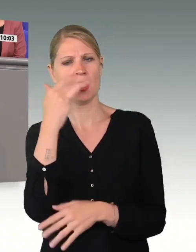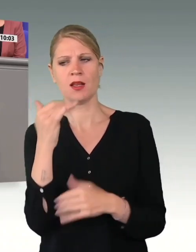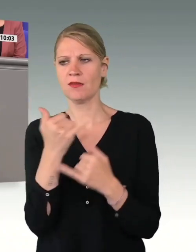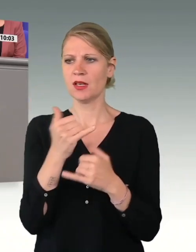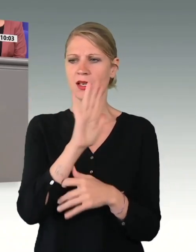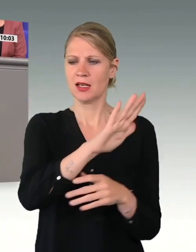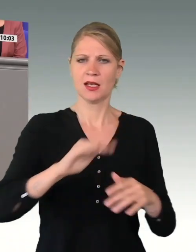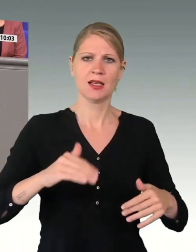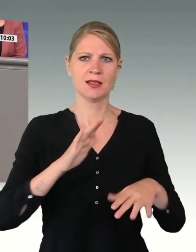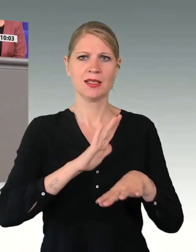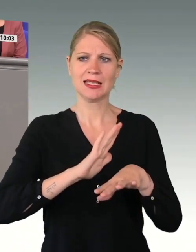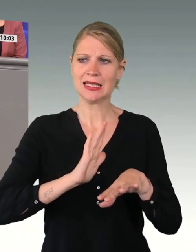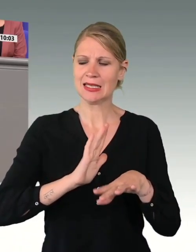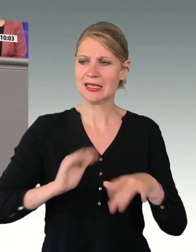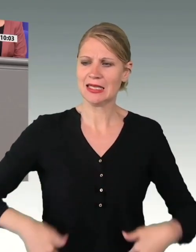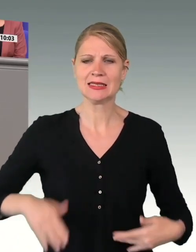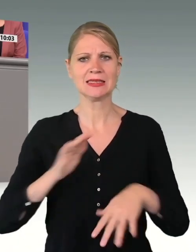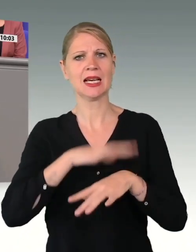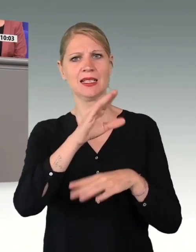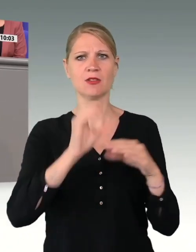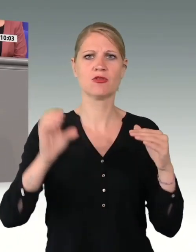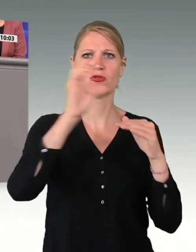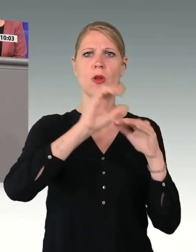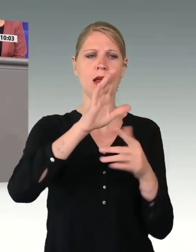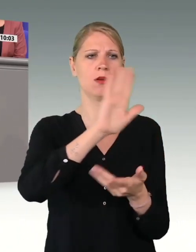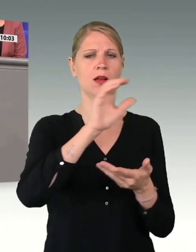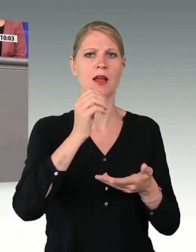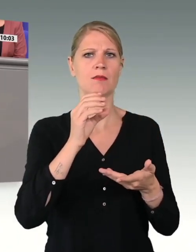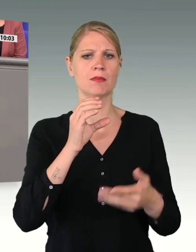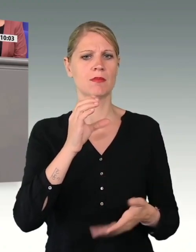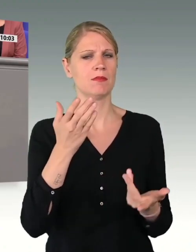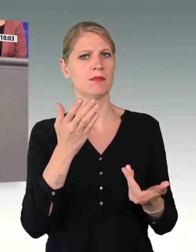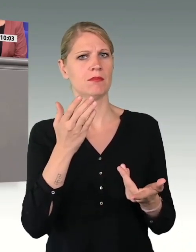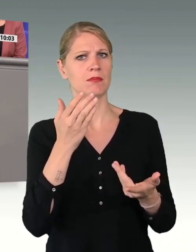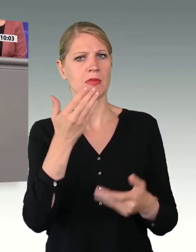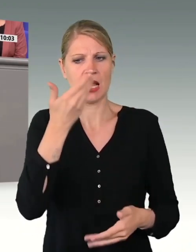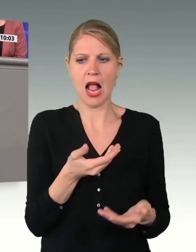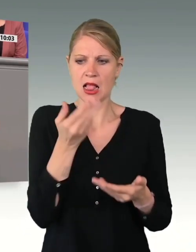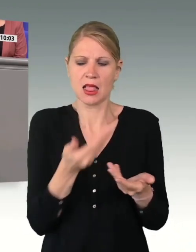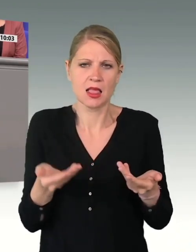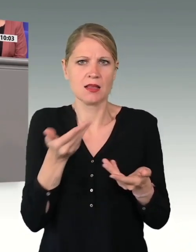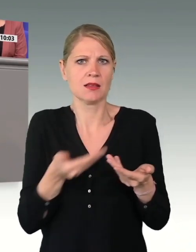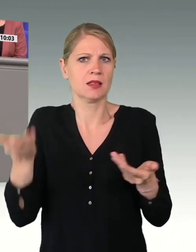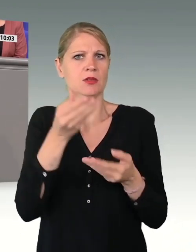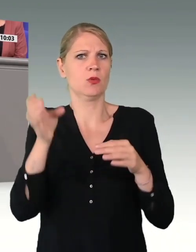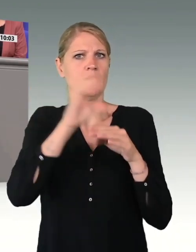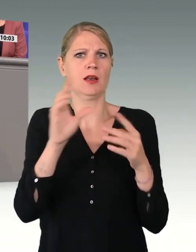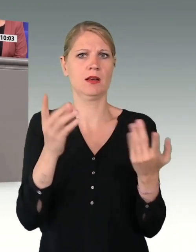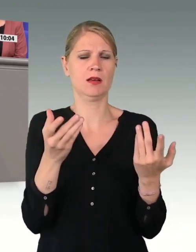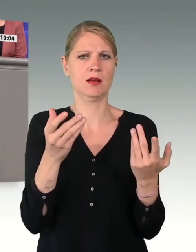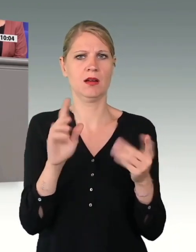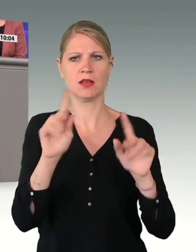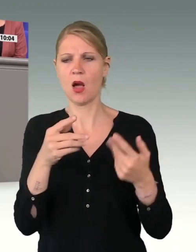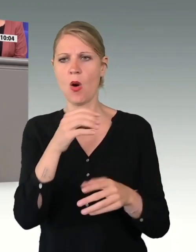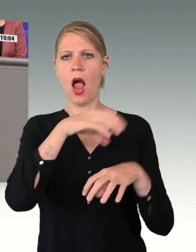Soldatinnen auf das hohe Gehalt angerechnet werden, wie dies für andere Uniformträger des Bundes angekündigt wurde, um die Herausforderung an militärische Führung, die